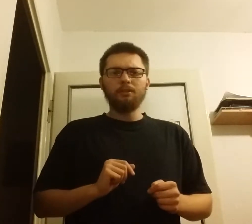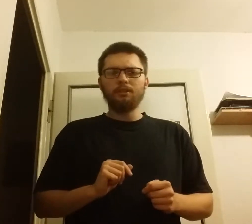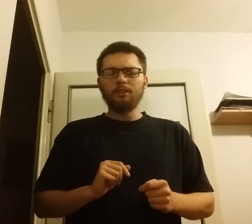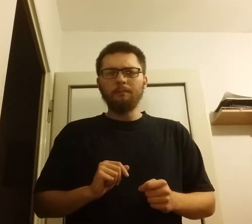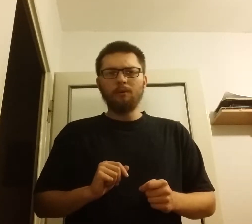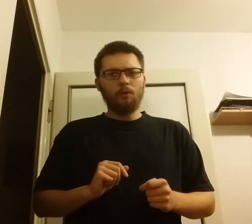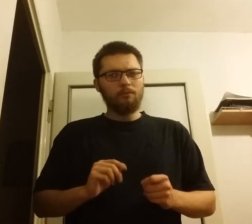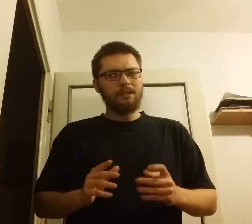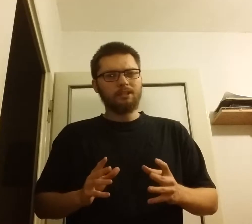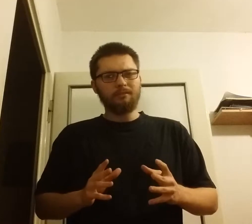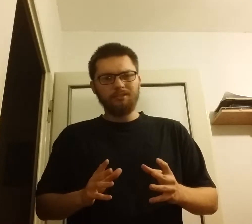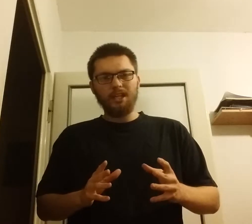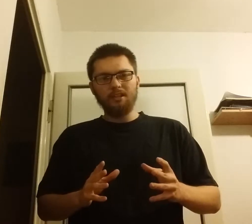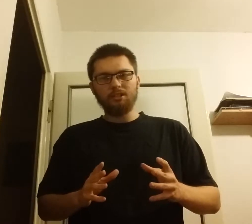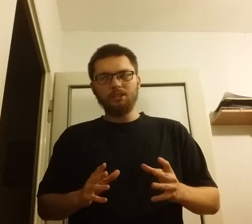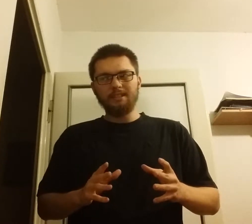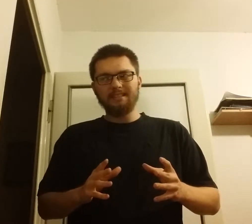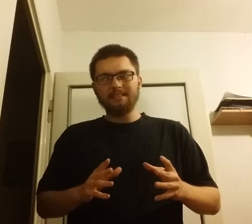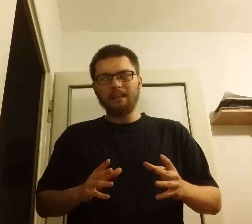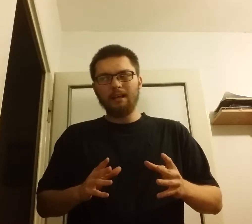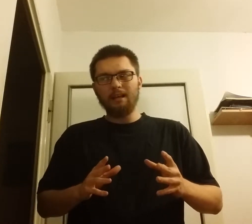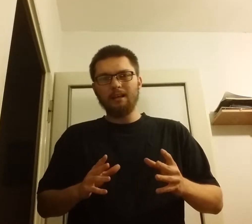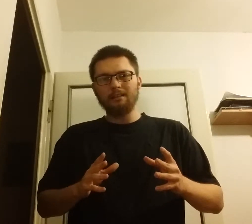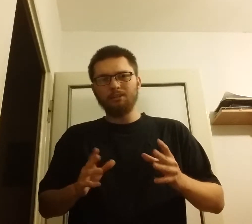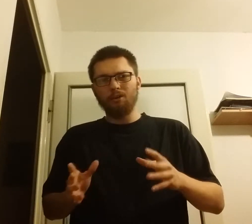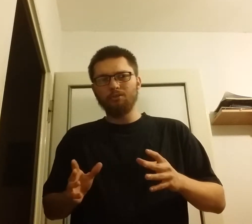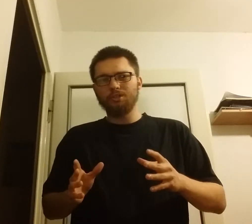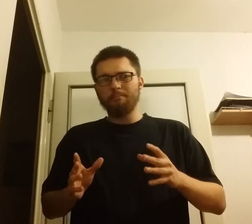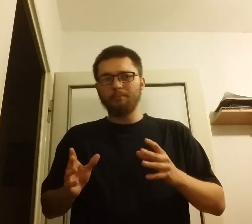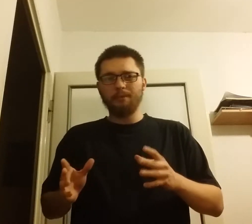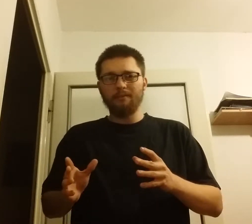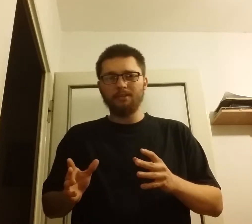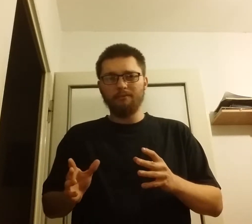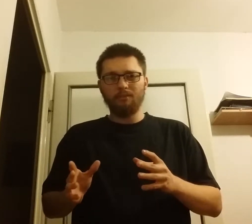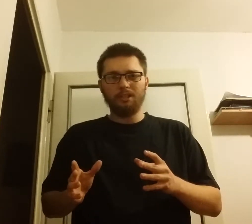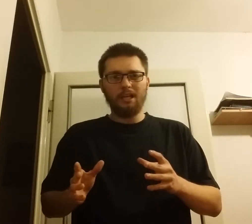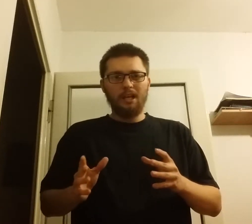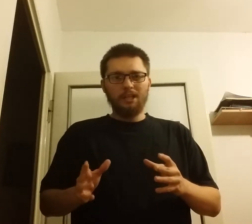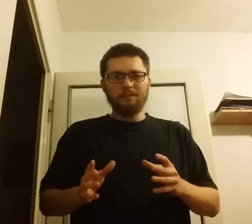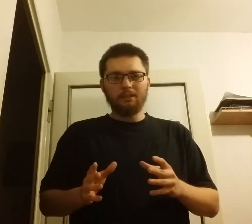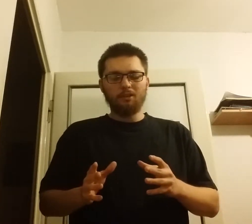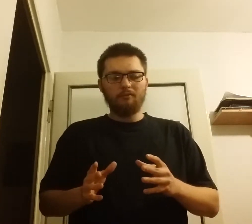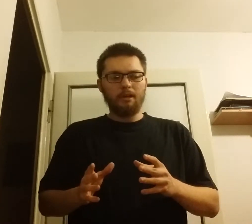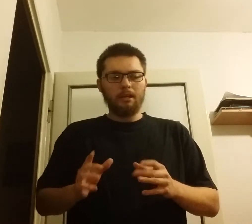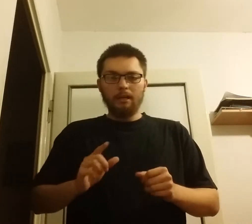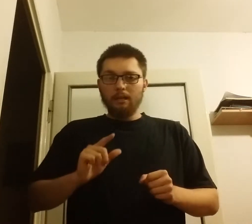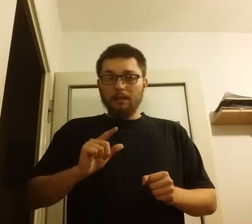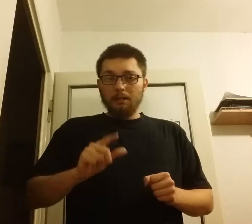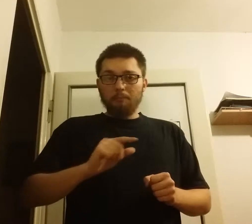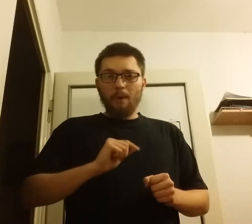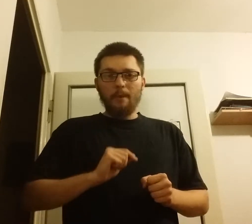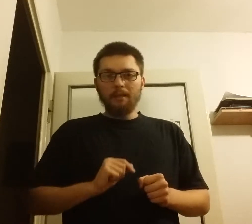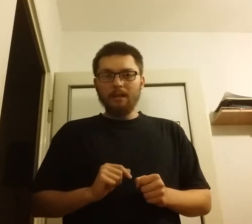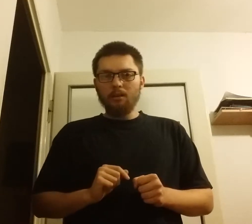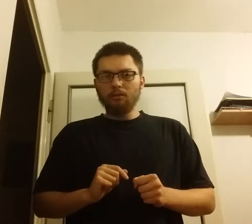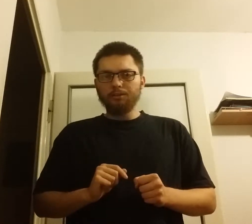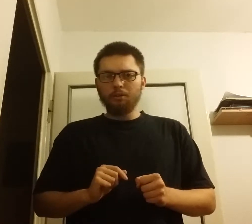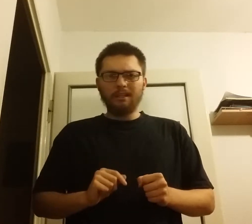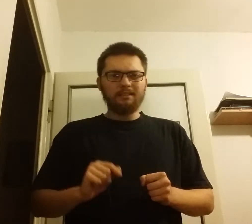być im również wdzięczni za to, że po pierwszej wojnie światowej, pamiętając o nas,